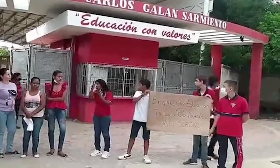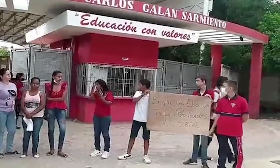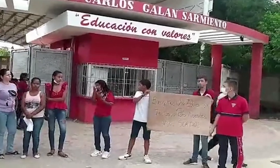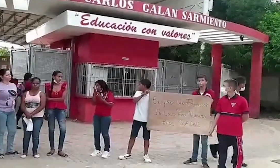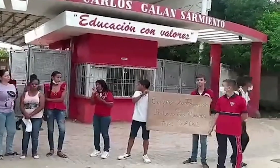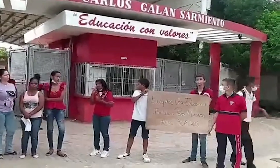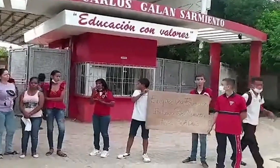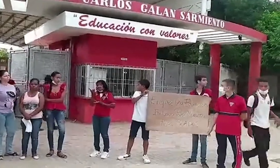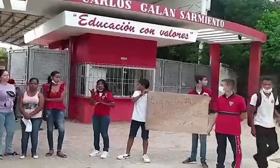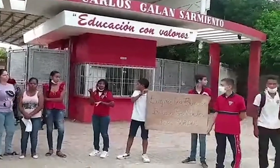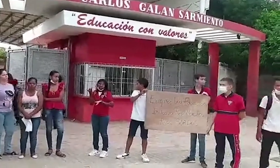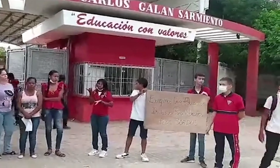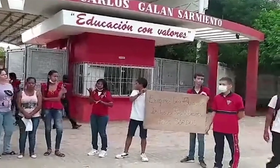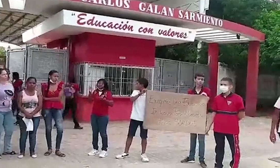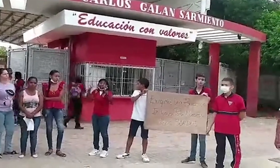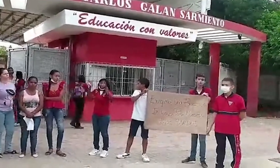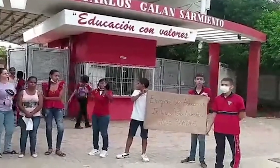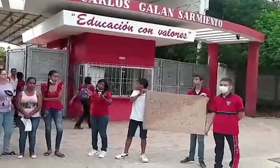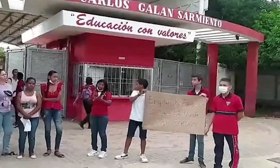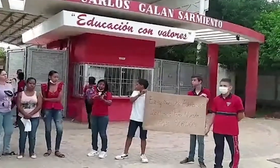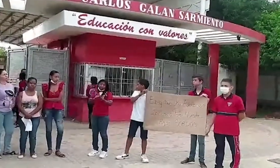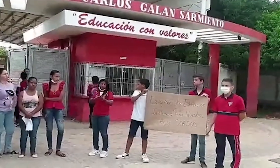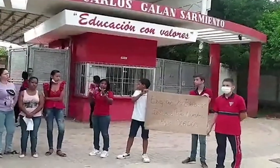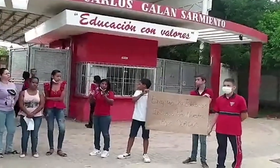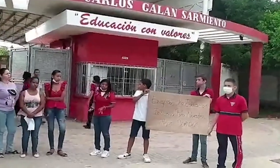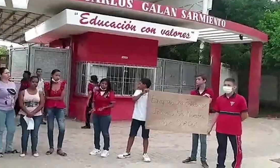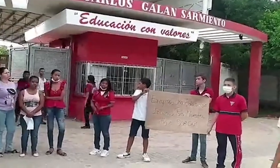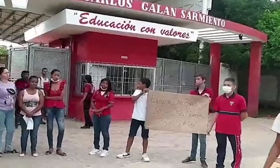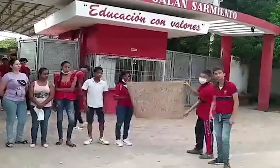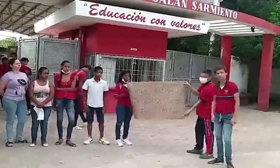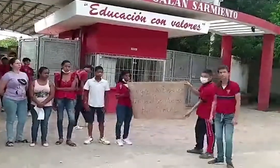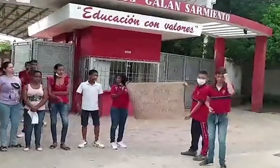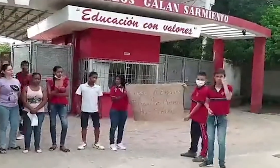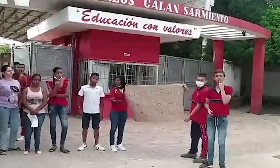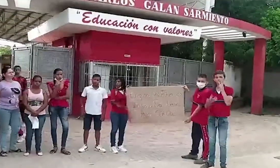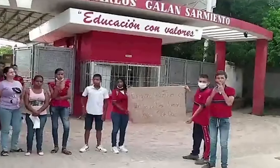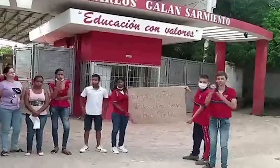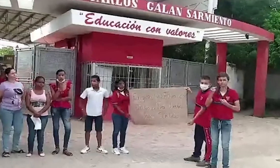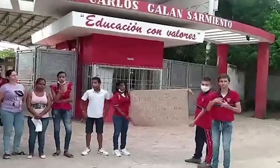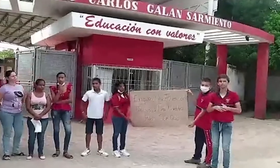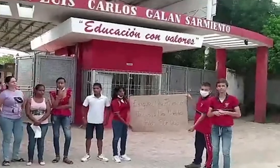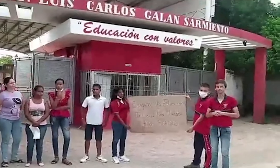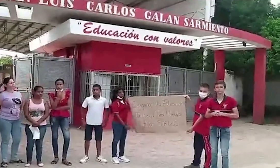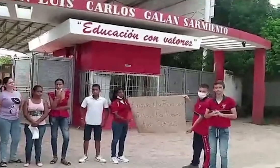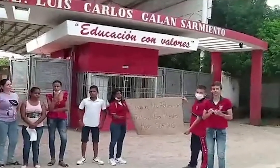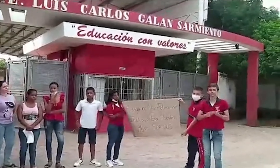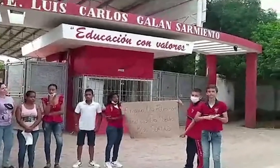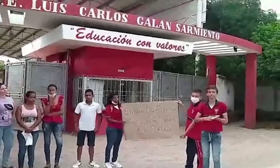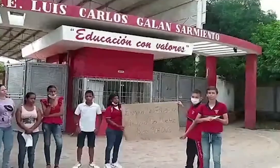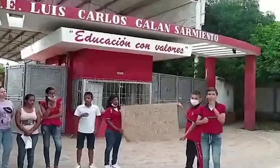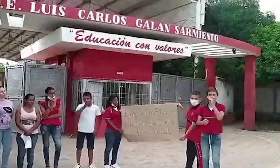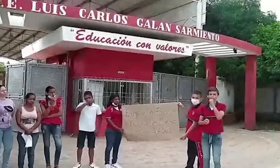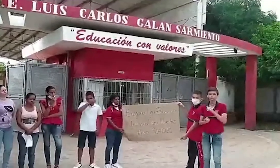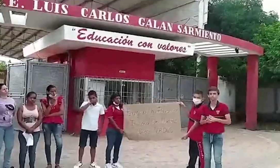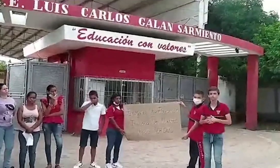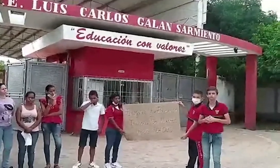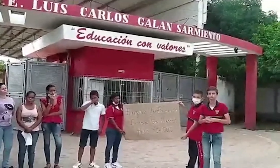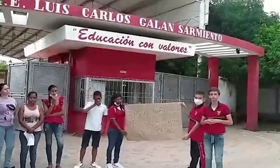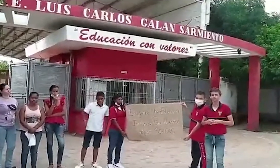y seguramente me van a poner una tarea. No tenemos docentes bilingües ni intérpretes y